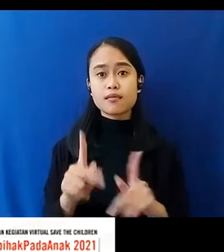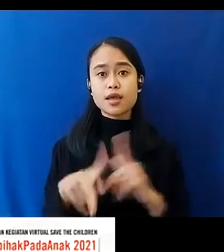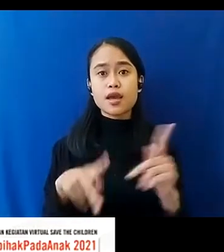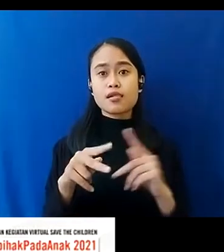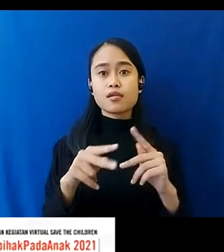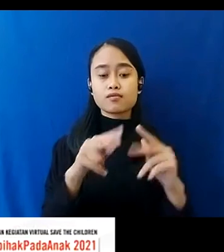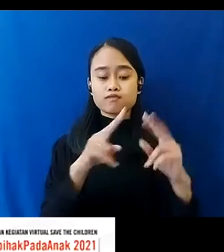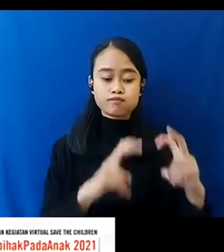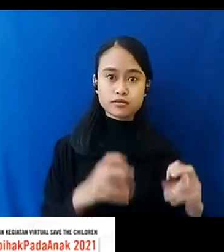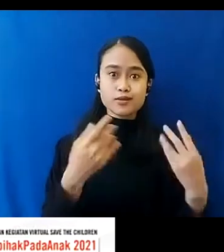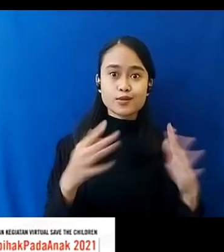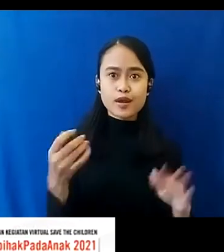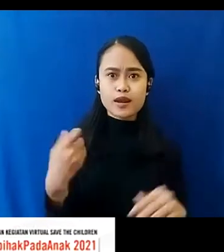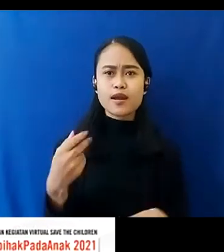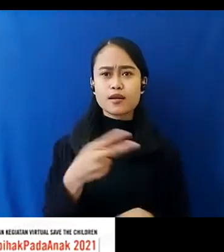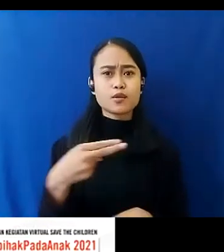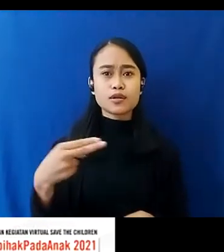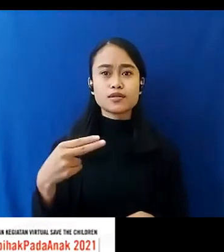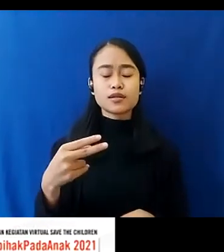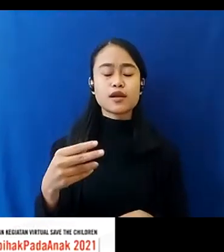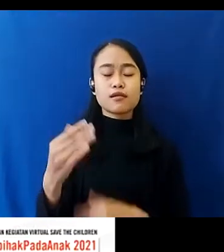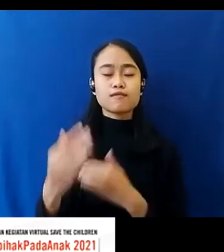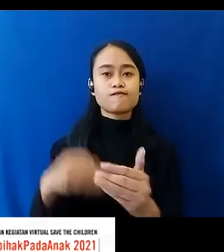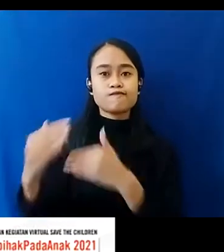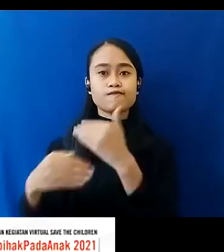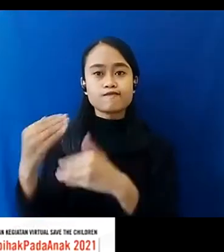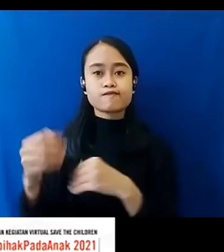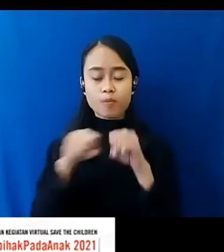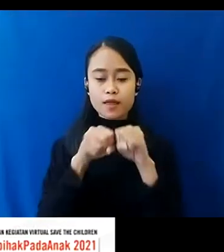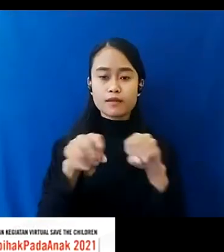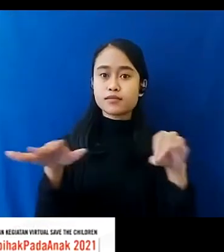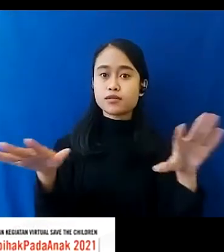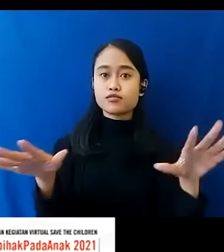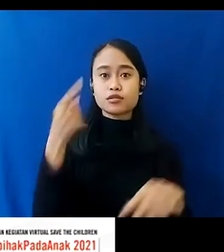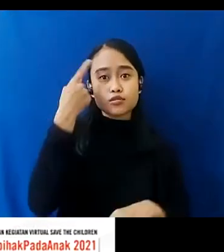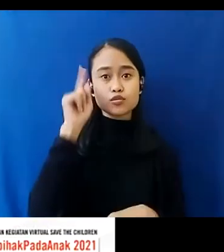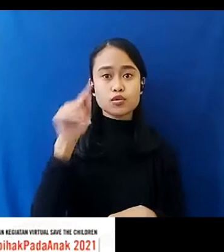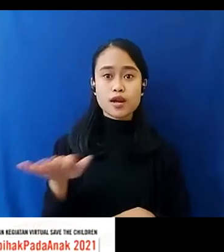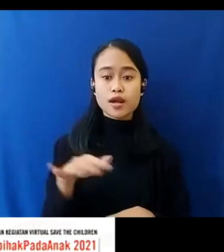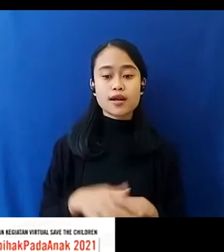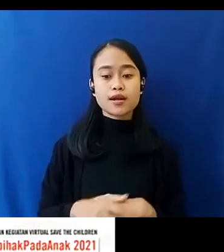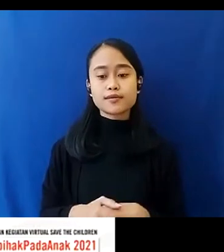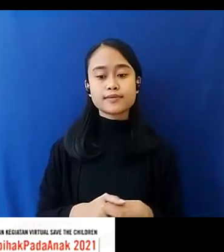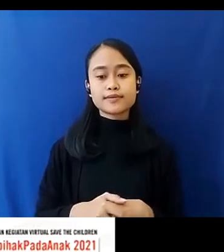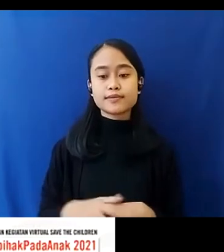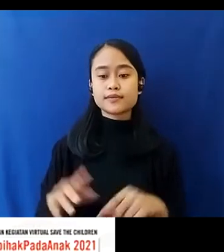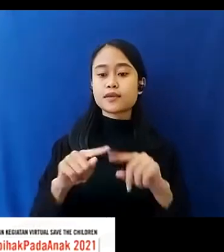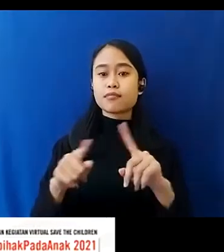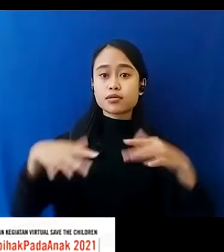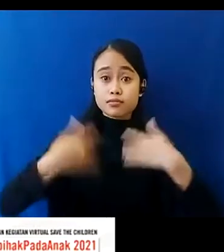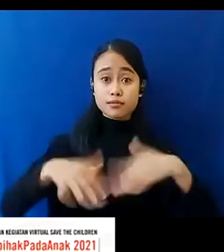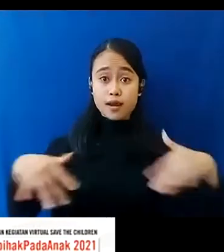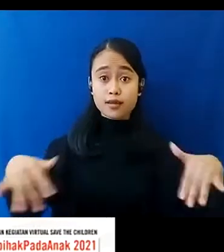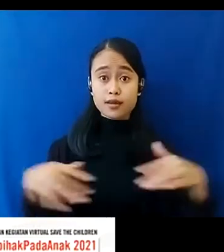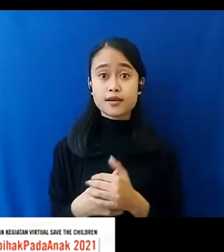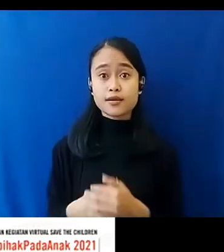Indonesia Bersegera Untuk Memperluas Capupan Kepada Anak Namun Di tataran Implementasinya Sekali lagi